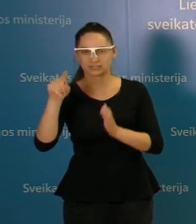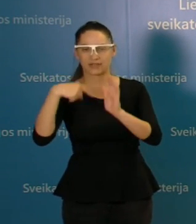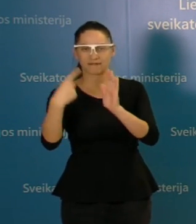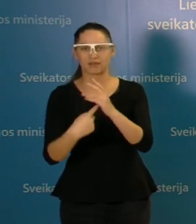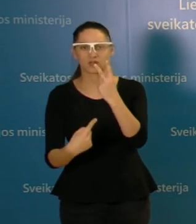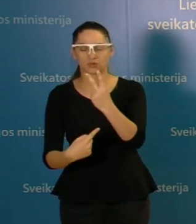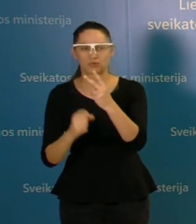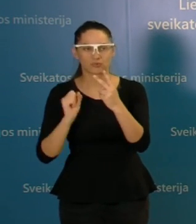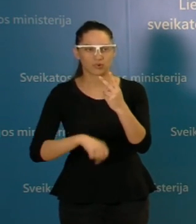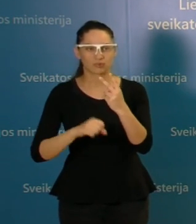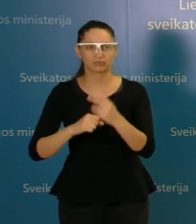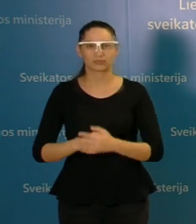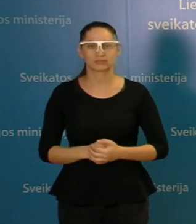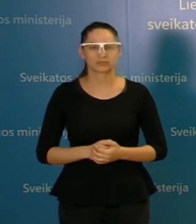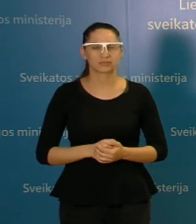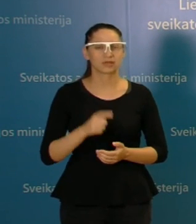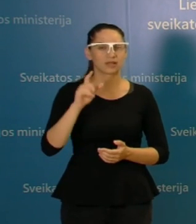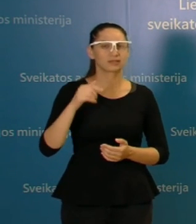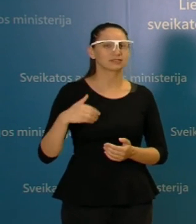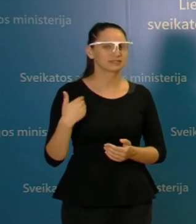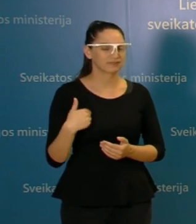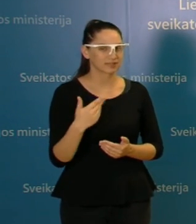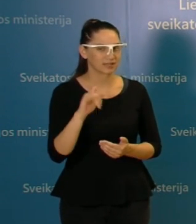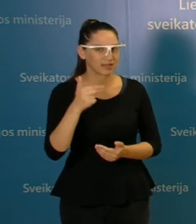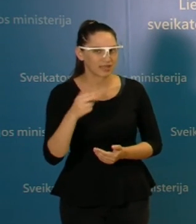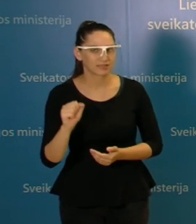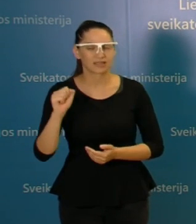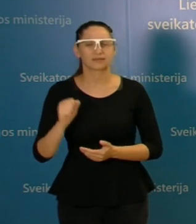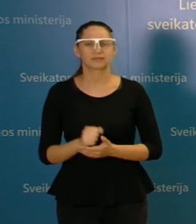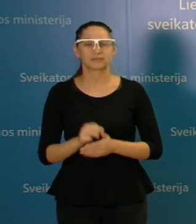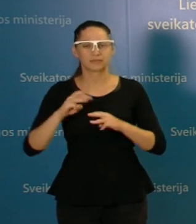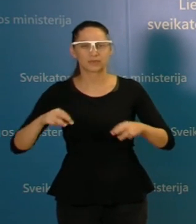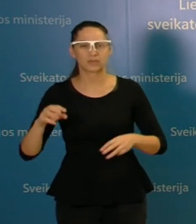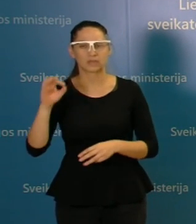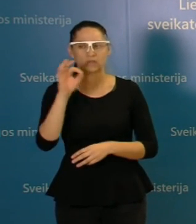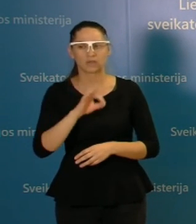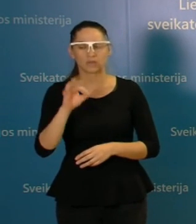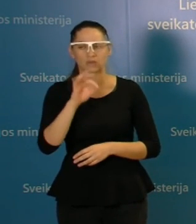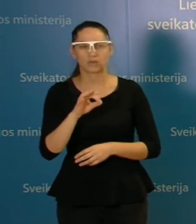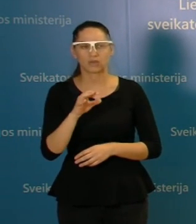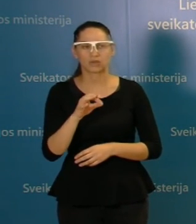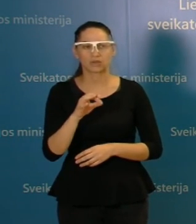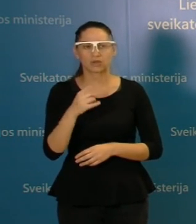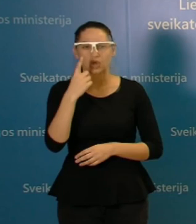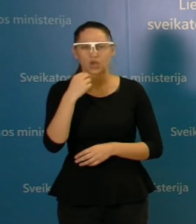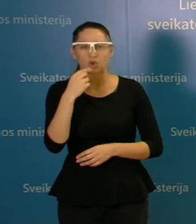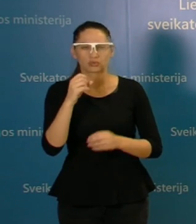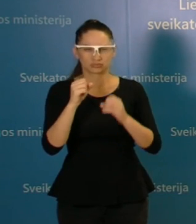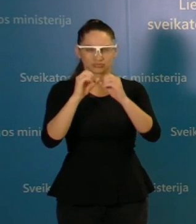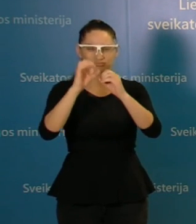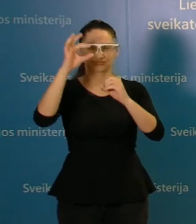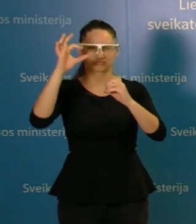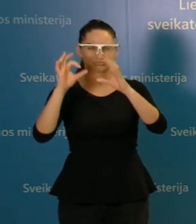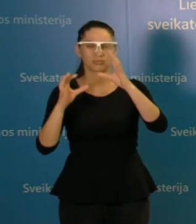ministrui. Sveiki, Lina, sveiki, ministra. Aš turėčiau dėl raudonųjų spalvų paklausti. Jūs minėjate, kad, kai buvom